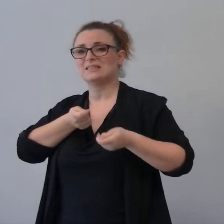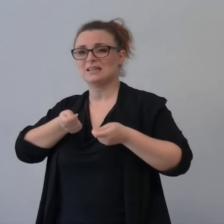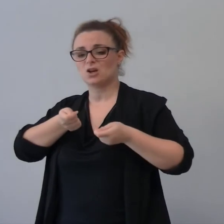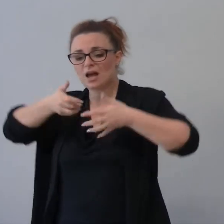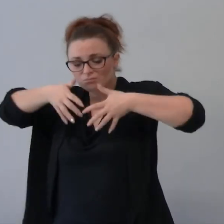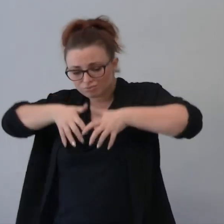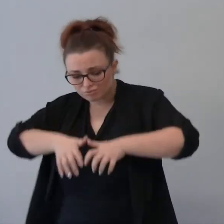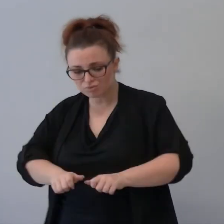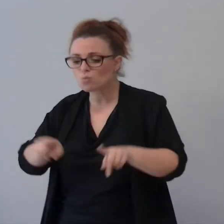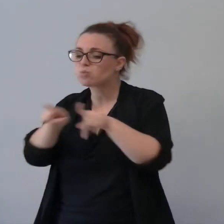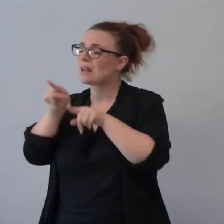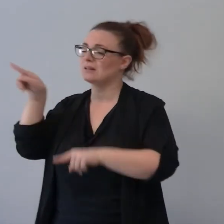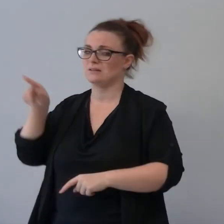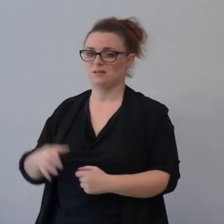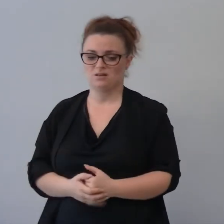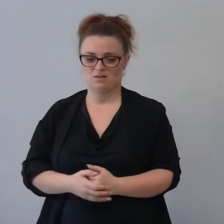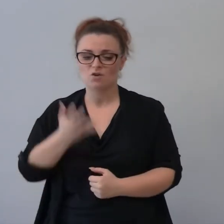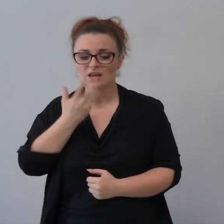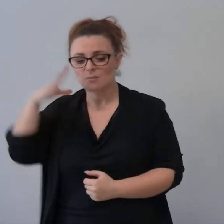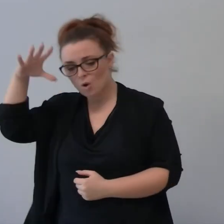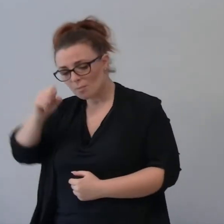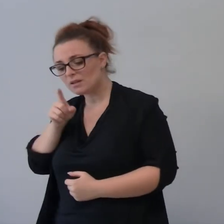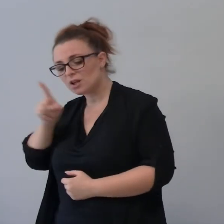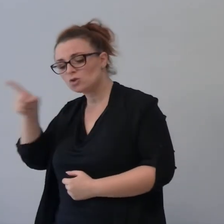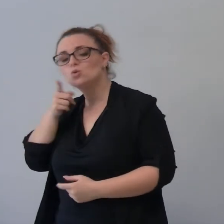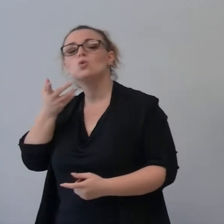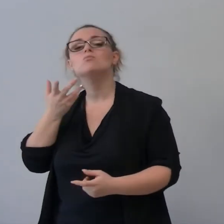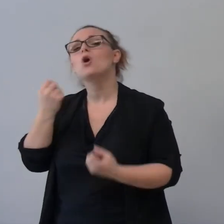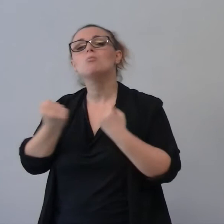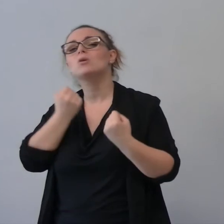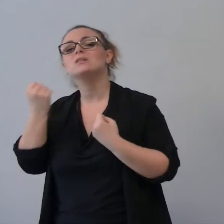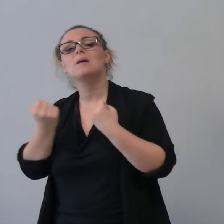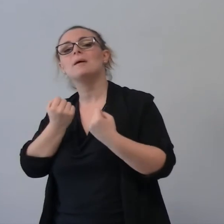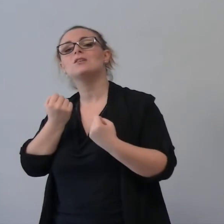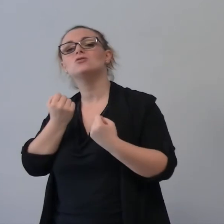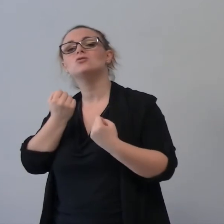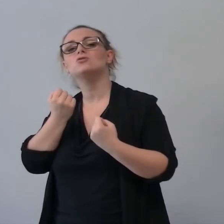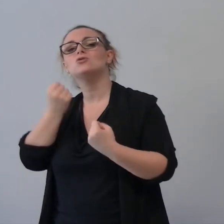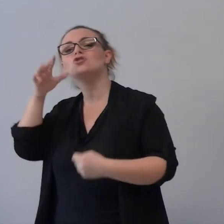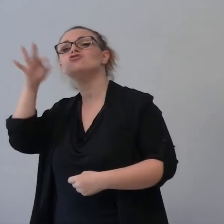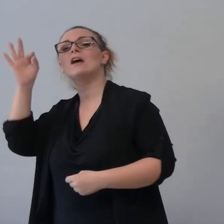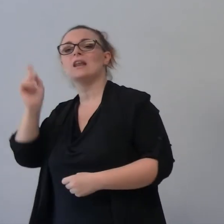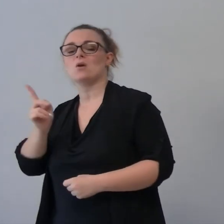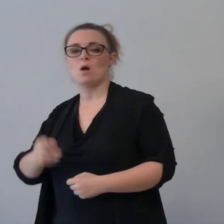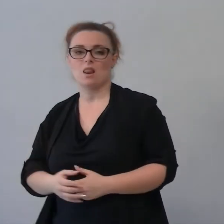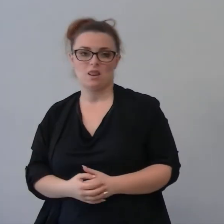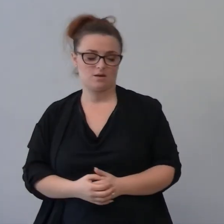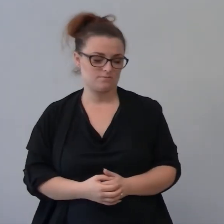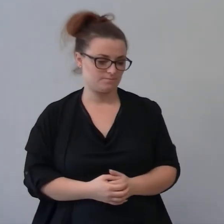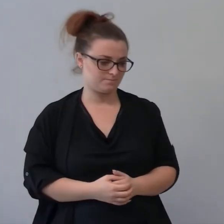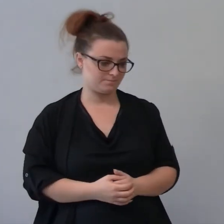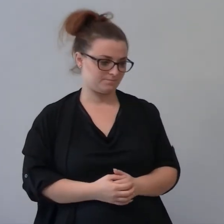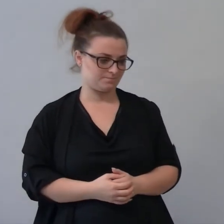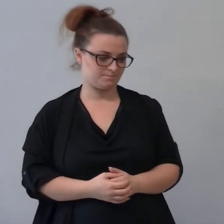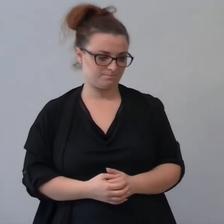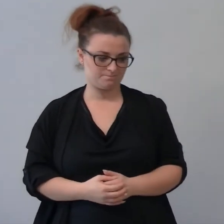agisci e quindi cercare di abbassare la nostra ira e comportarci